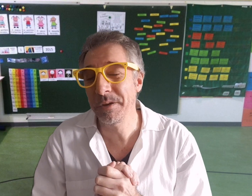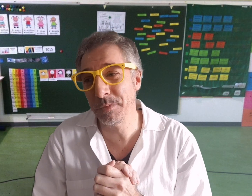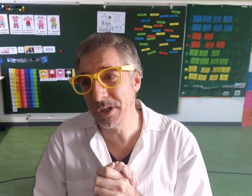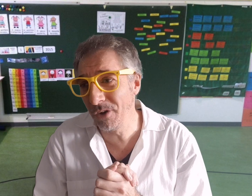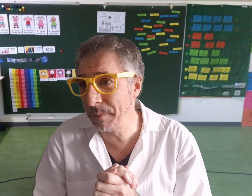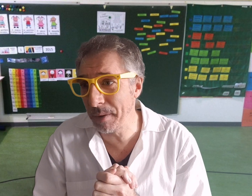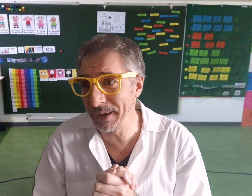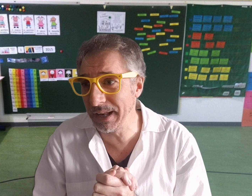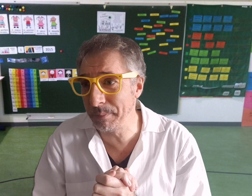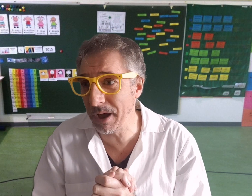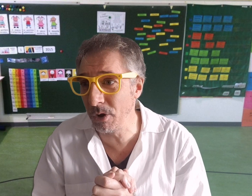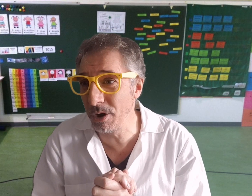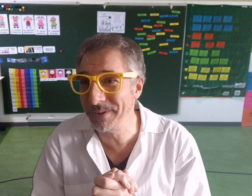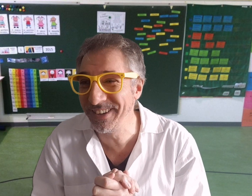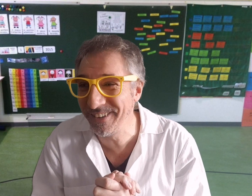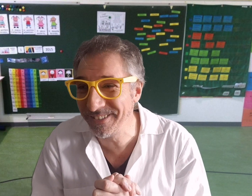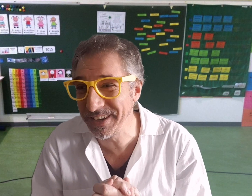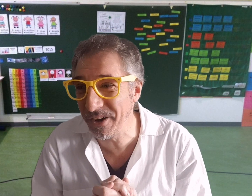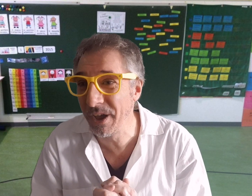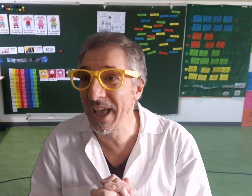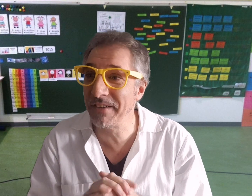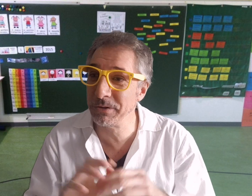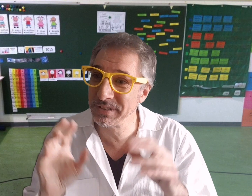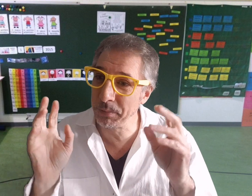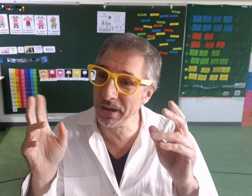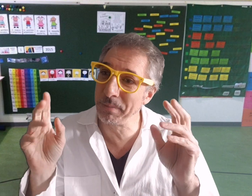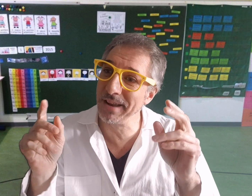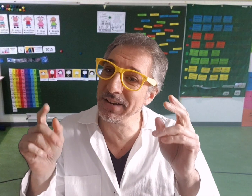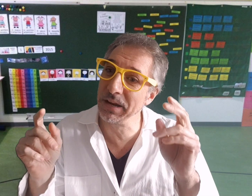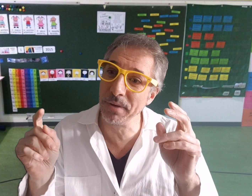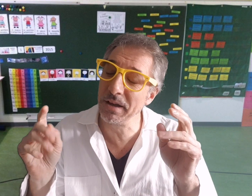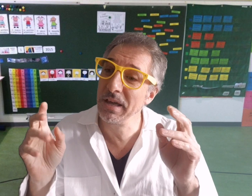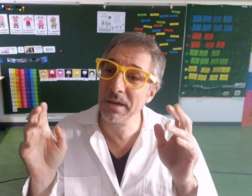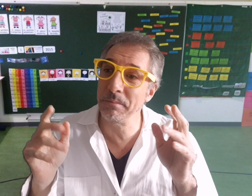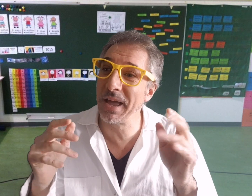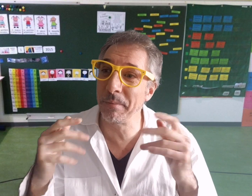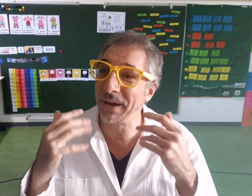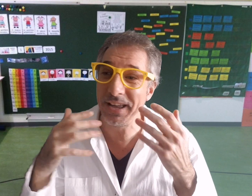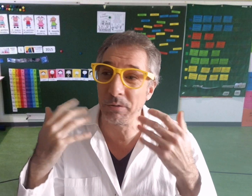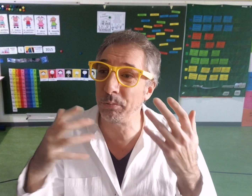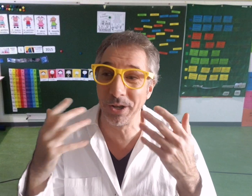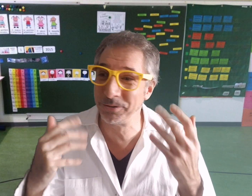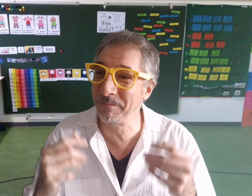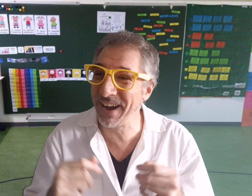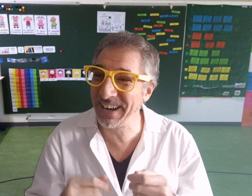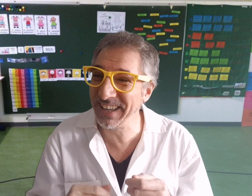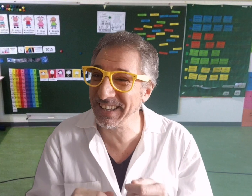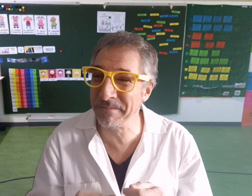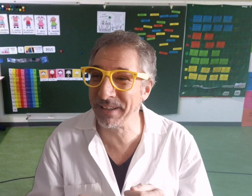mais non, on ne pas perdre la parole, mais non, mais non. Elle va nous apprendre à parler avec les mains, mais après on pourra toujours parler, il pas de